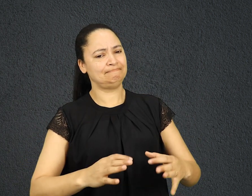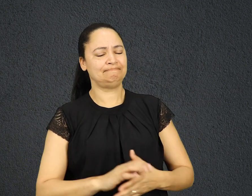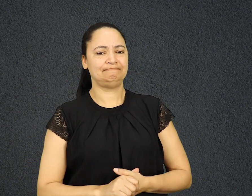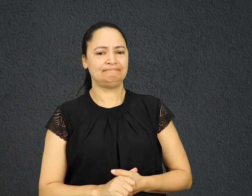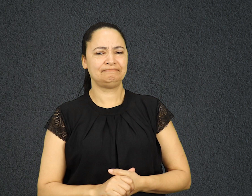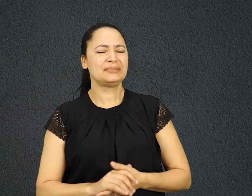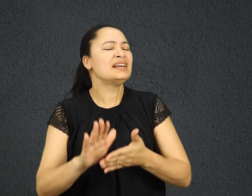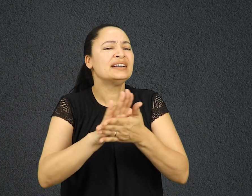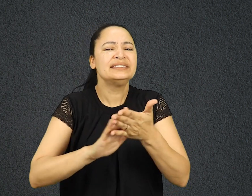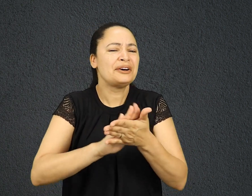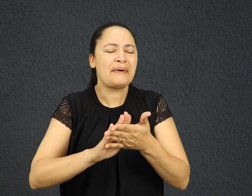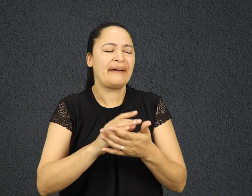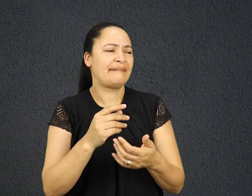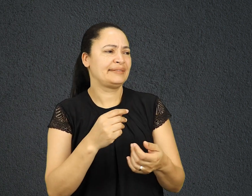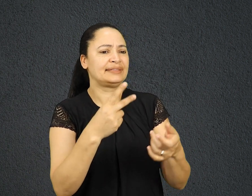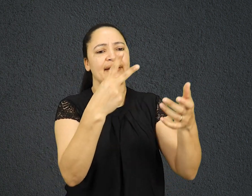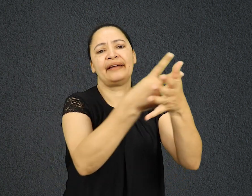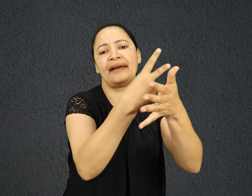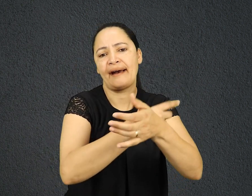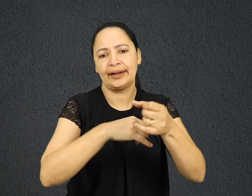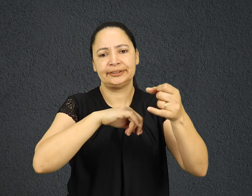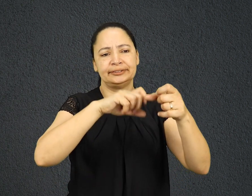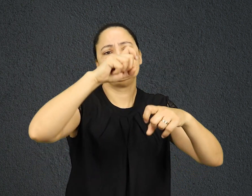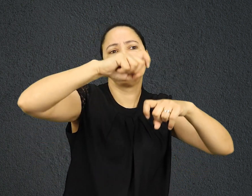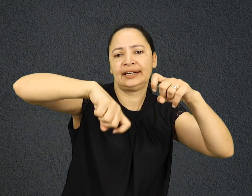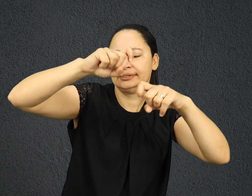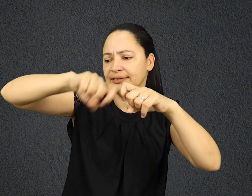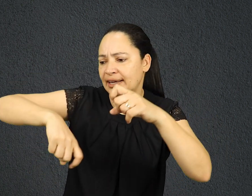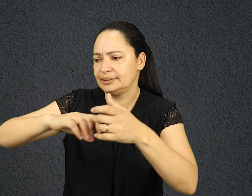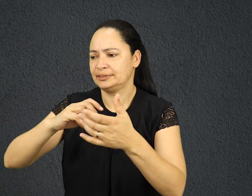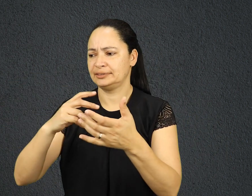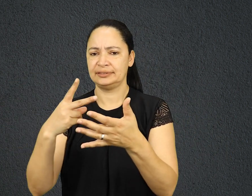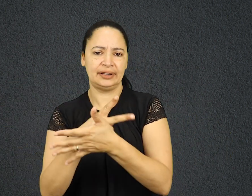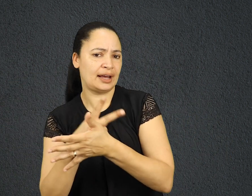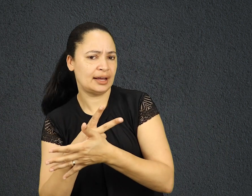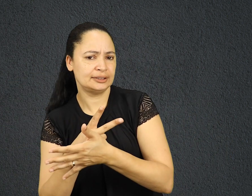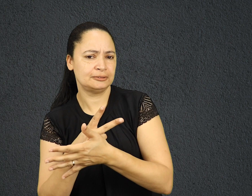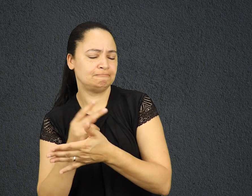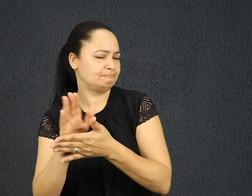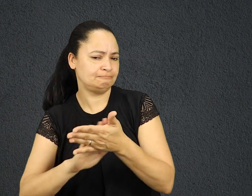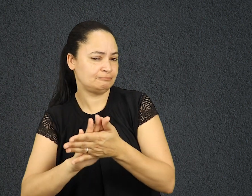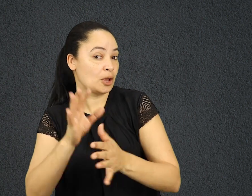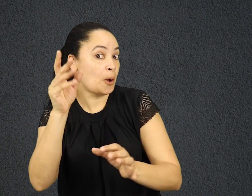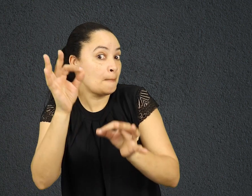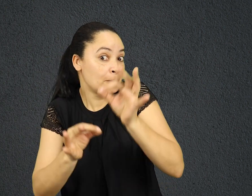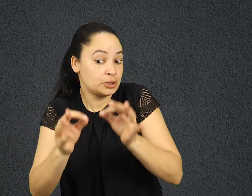a prática sexual, porque como vemos em Gênesis capítulo 2, versículo 24, ela faz parte do plano de Deus.